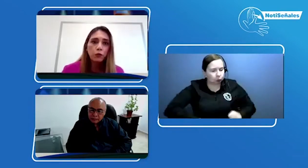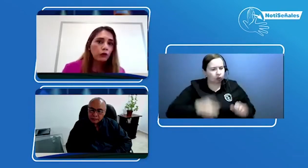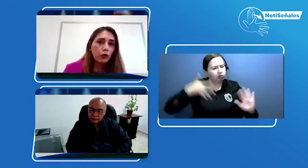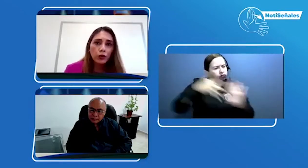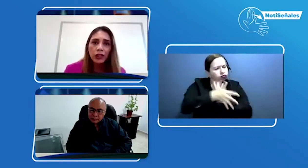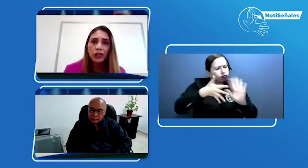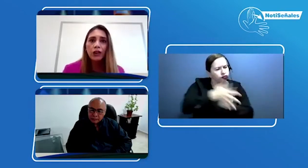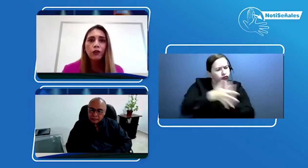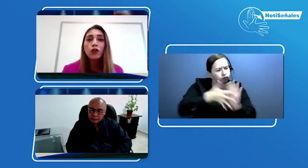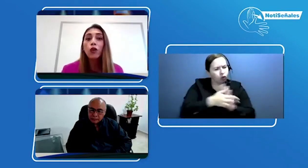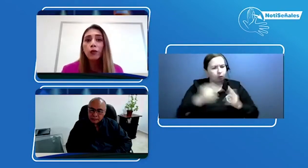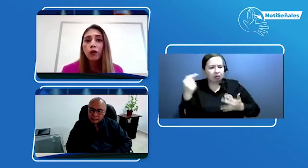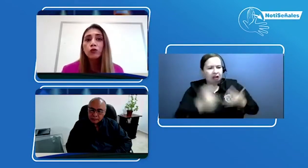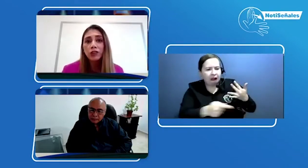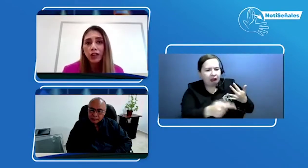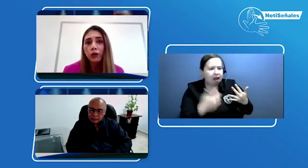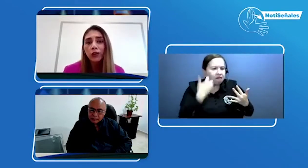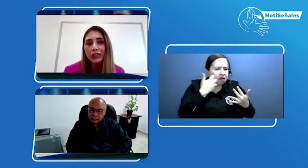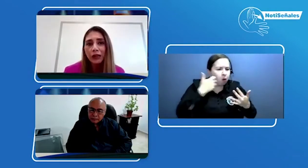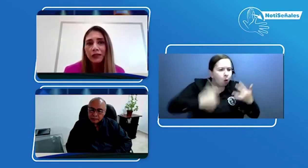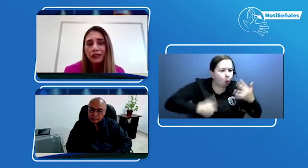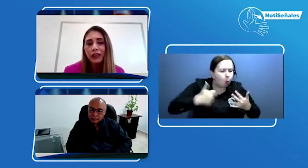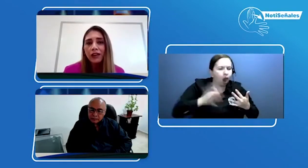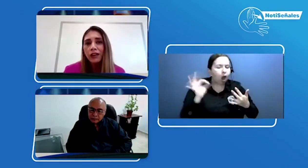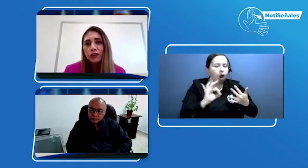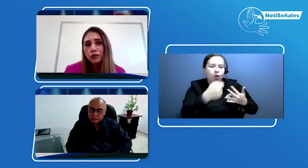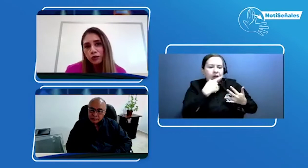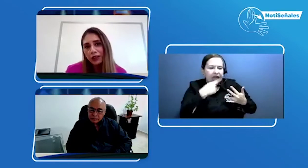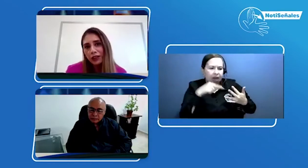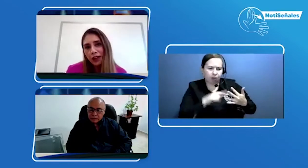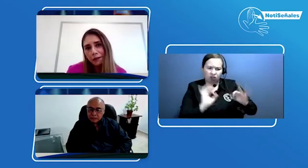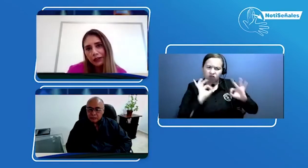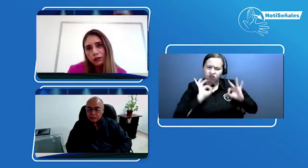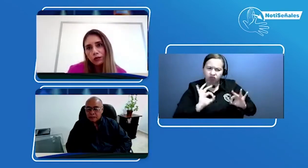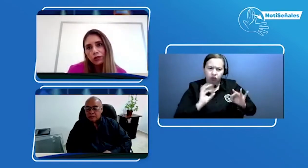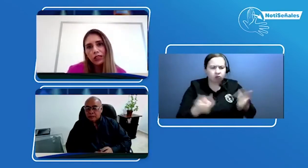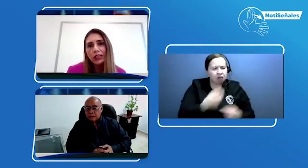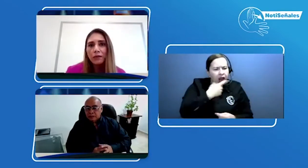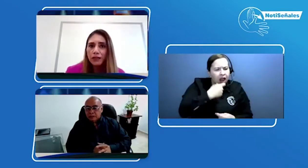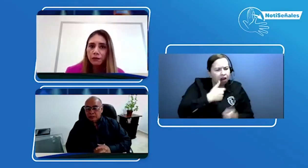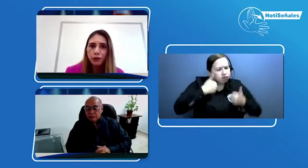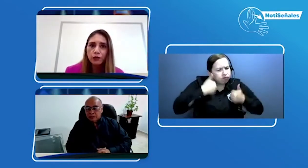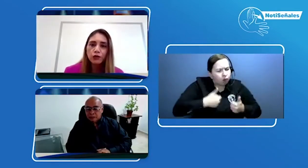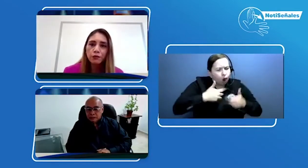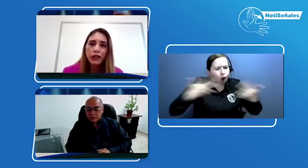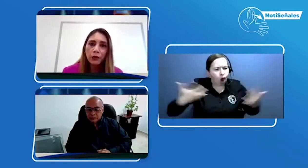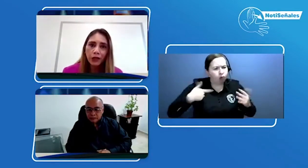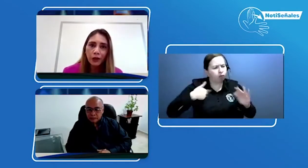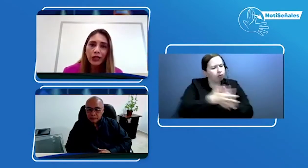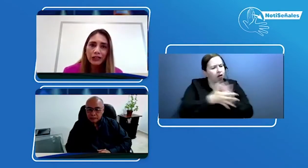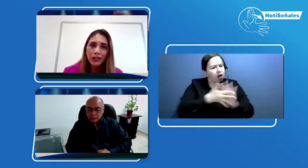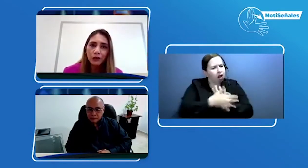patología o de cómo usar correctamente los medicamentos y demás productos para el cuidado y la salud.